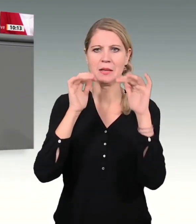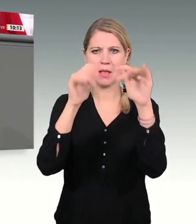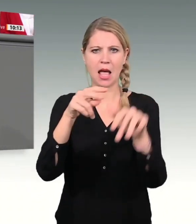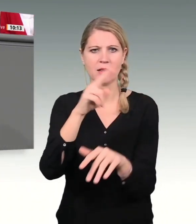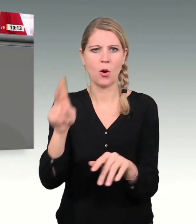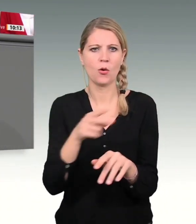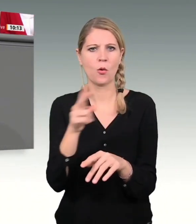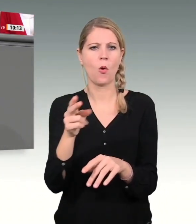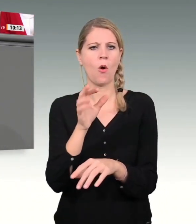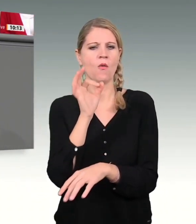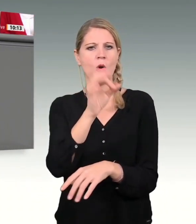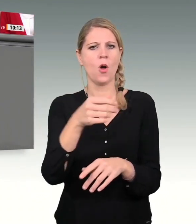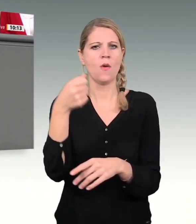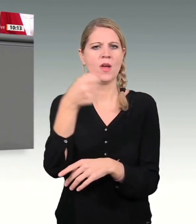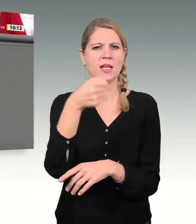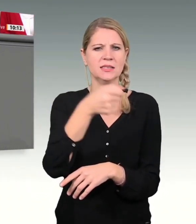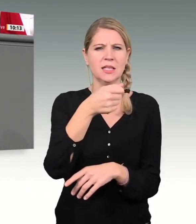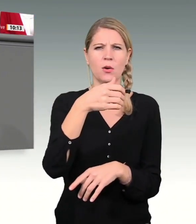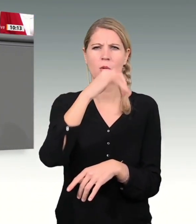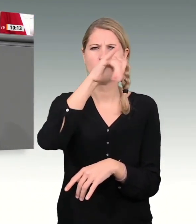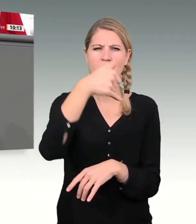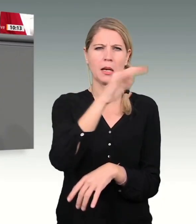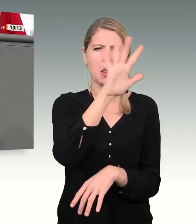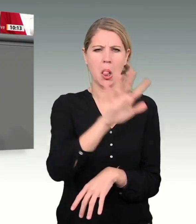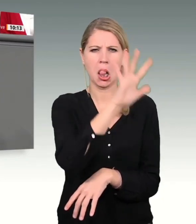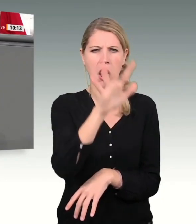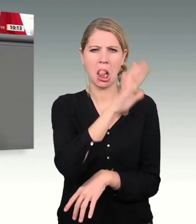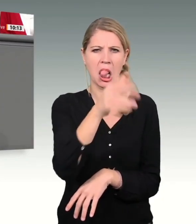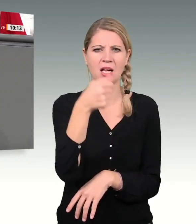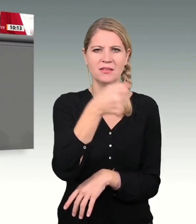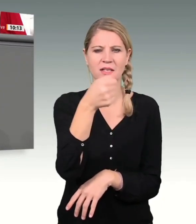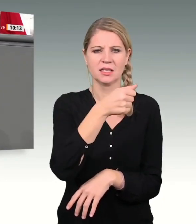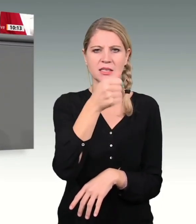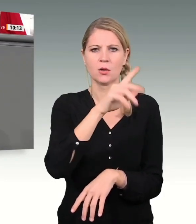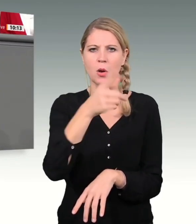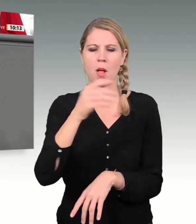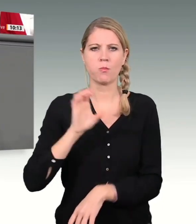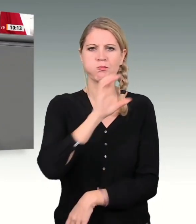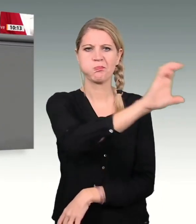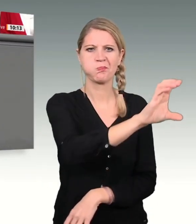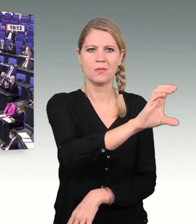abzuzweigen, ist einfach inakzeptabel und verfassungsrechtlich mehr als bedenklich.